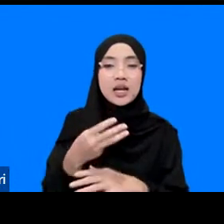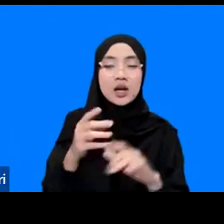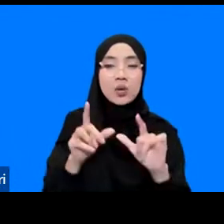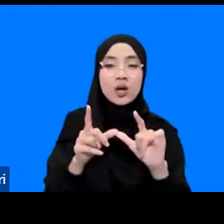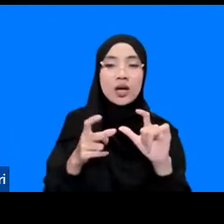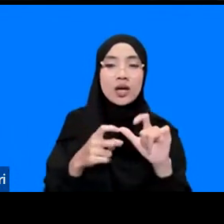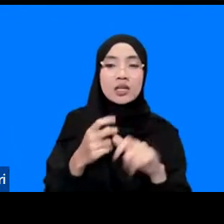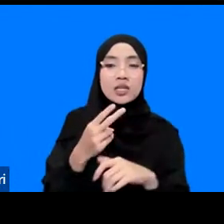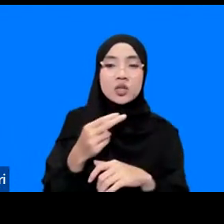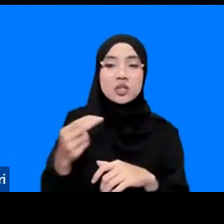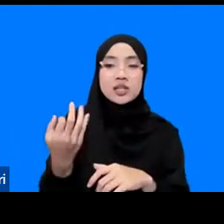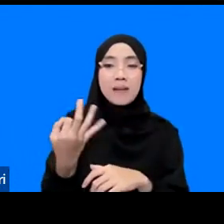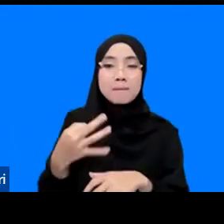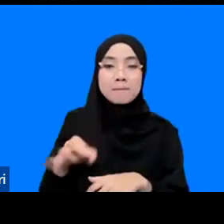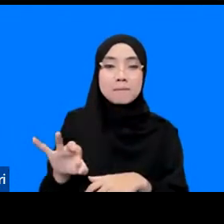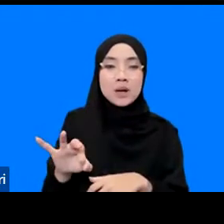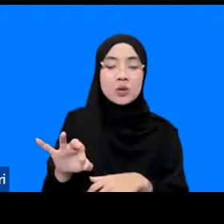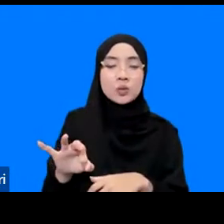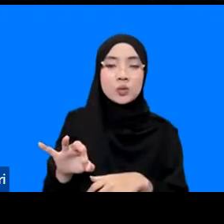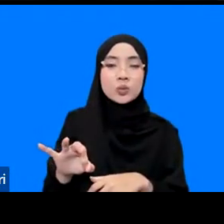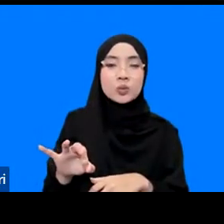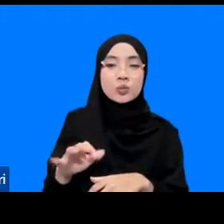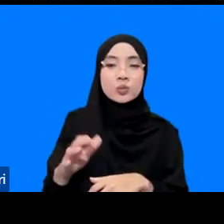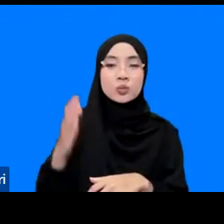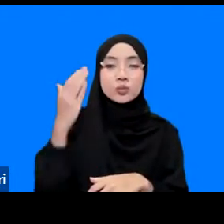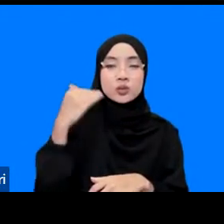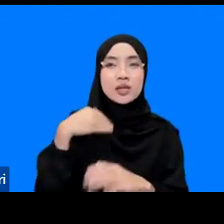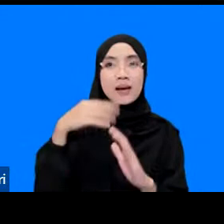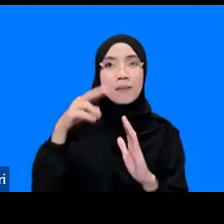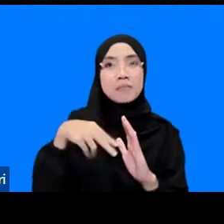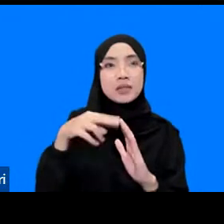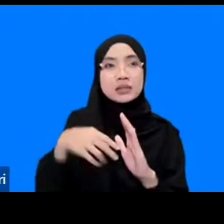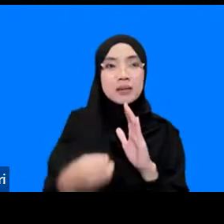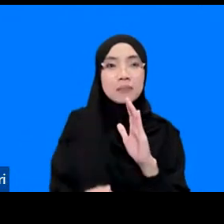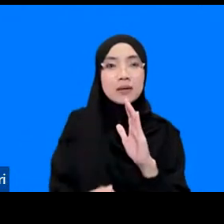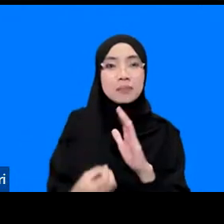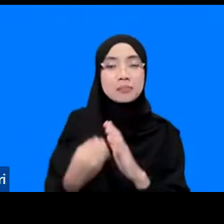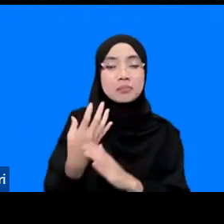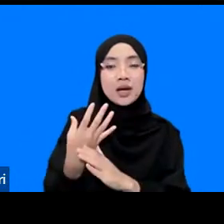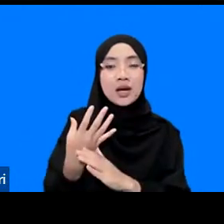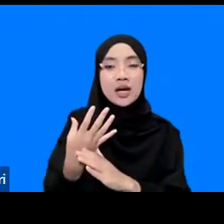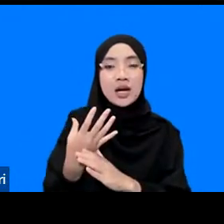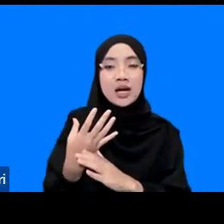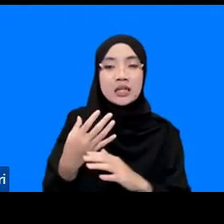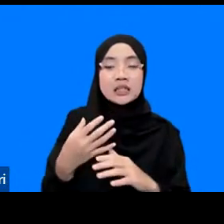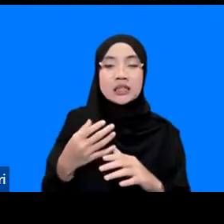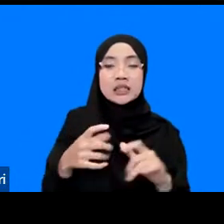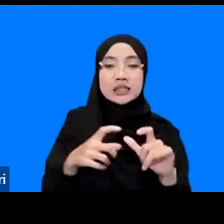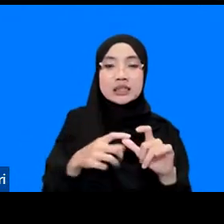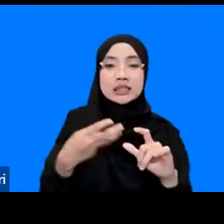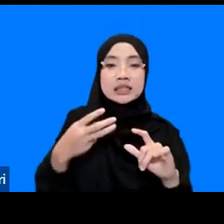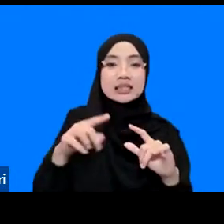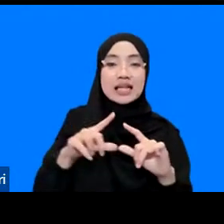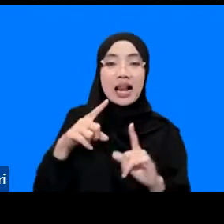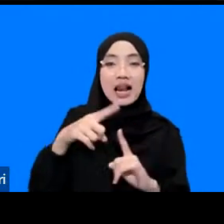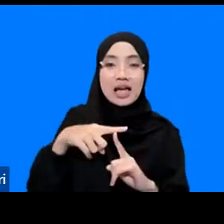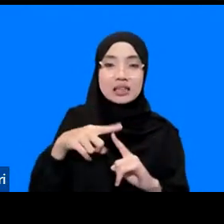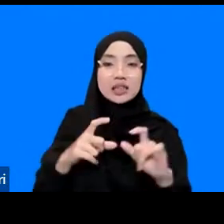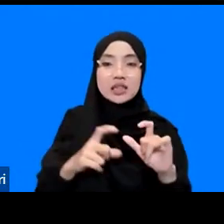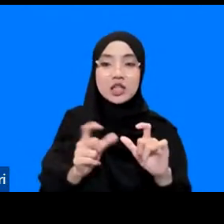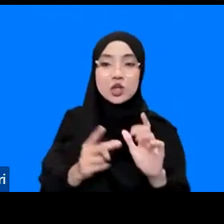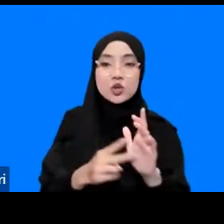Indonesia yang terbaru terutama saat itu saya baca yang perkembangannya itu di Selat Sunda nah